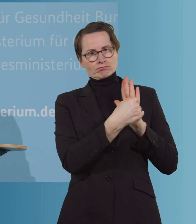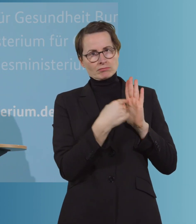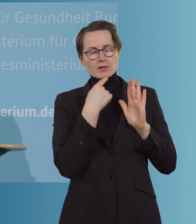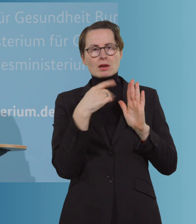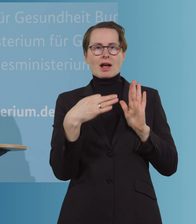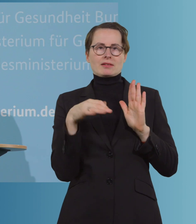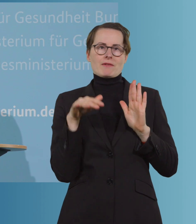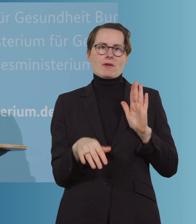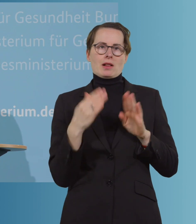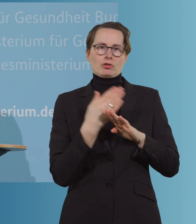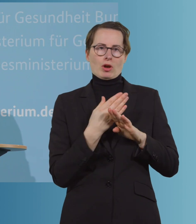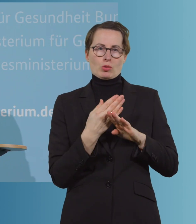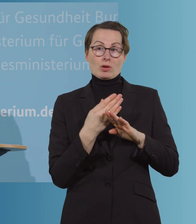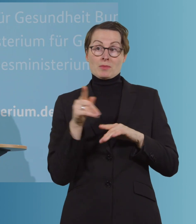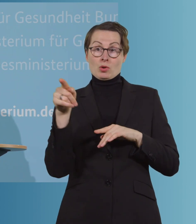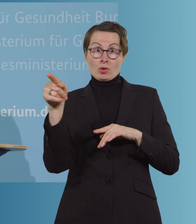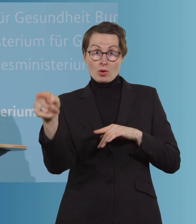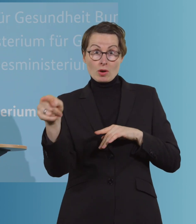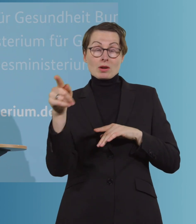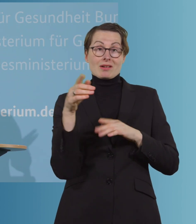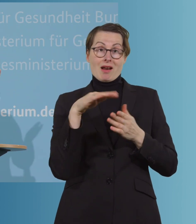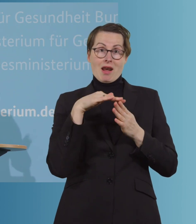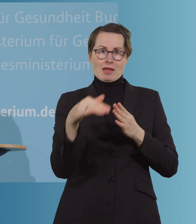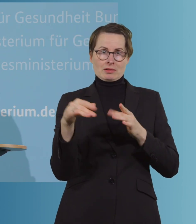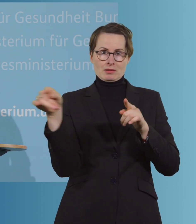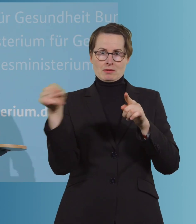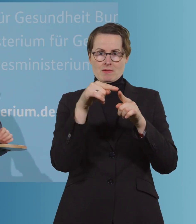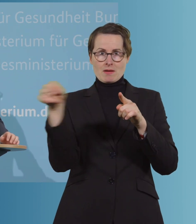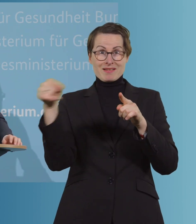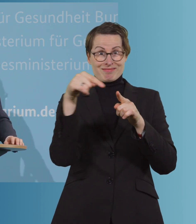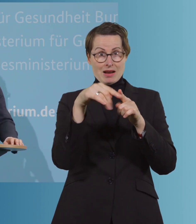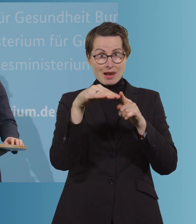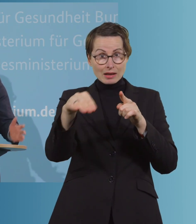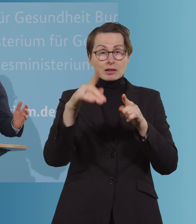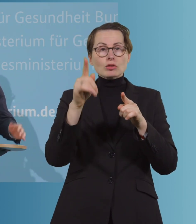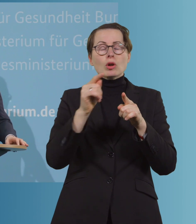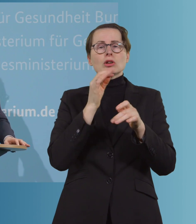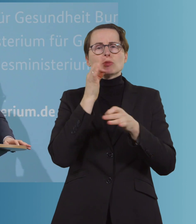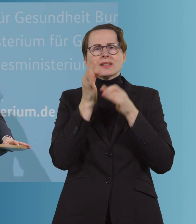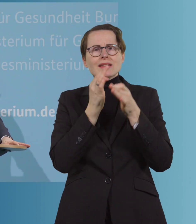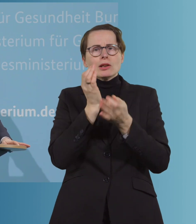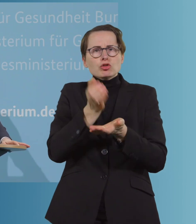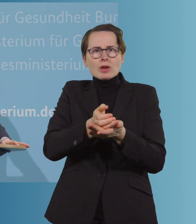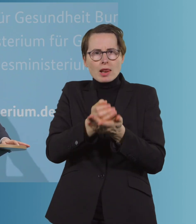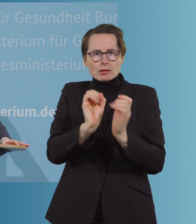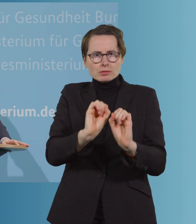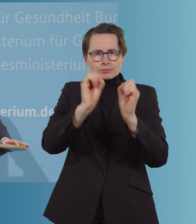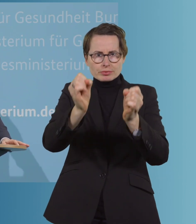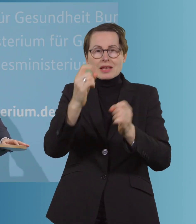die Länder entsprechende Stellen schaffen sollen. Sie haben schon angesprochen, es gibt Bundesländer, ich weiß es auch von Hamburg und Bremen, aber wahrscheinlich auch andere